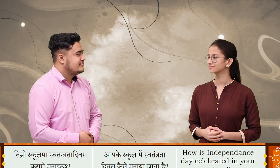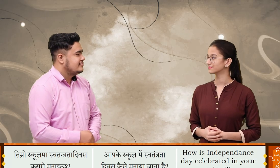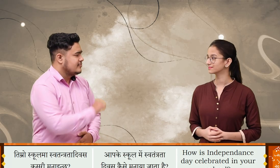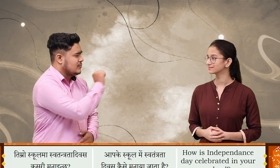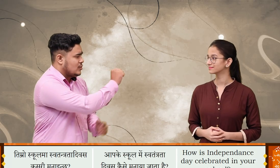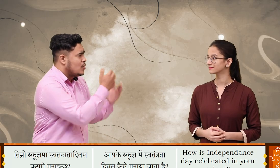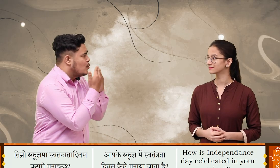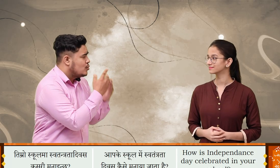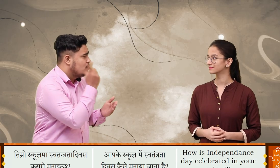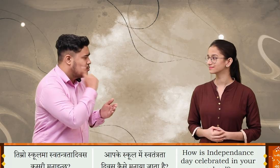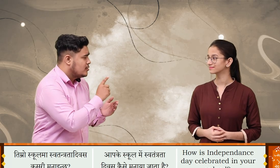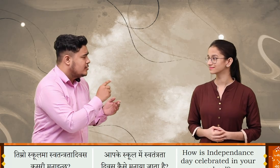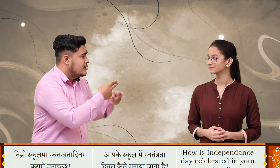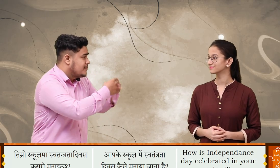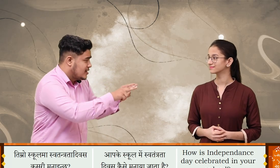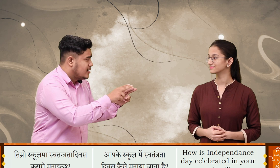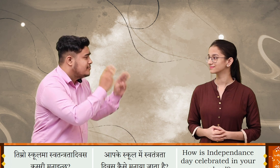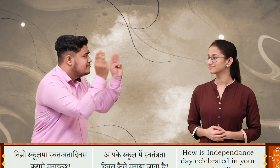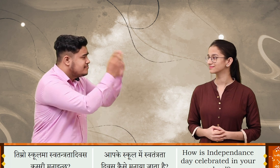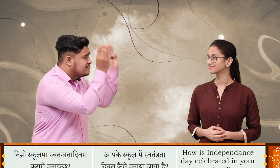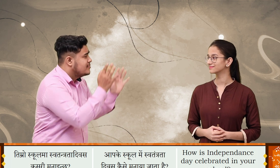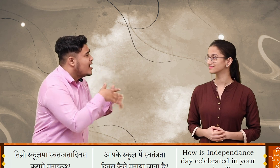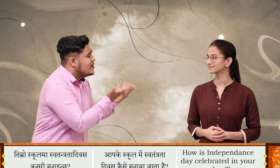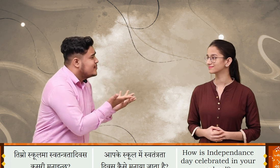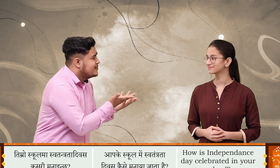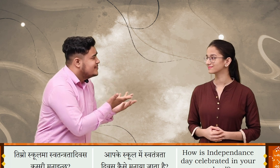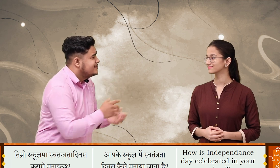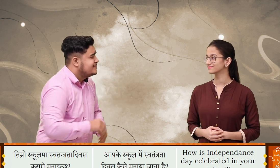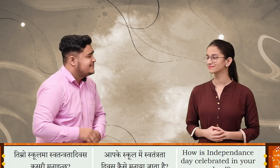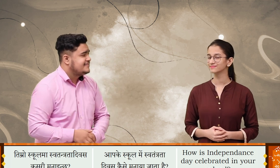तिमर स्कूल मा स्वतंत्रता दिवस कसरी मनाई चा